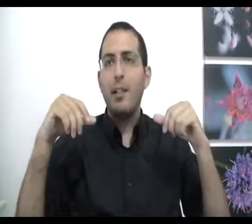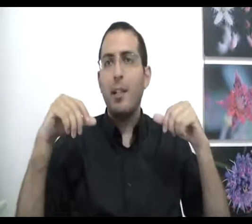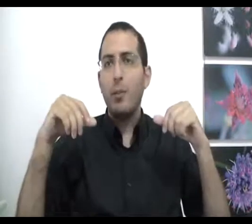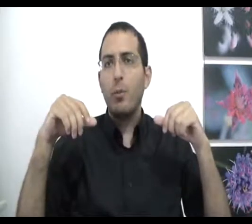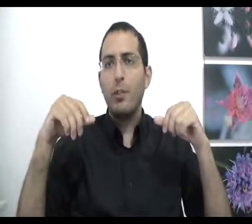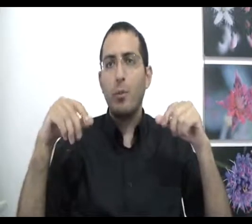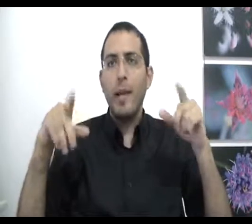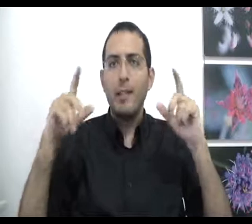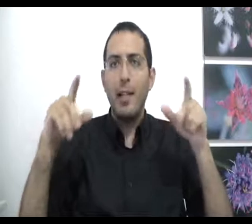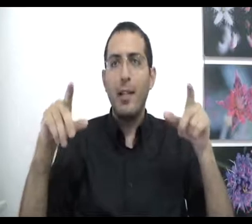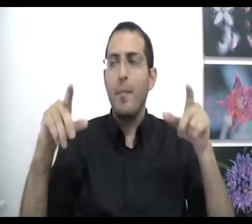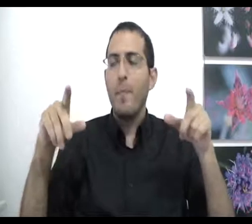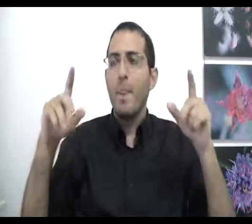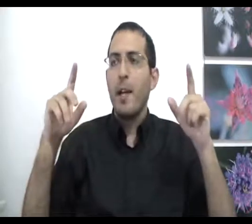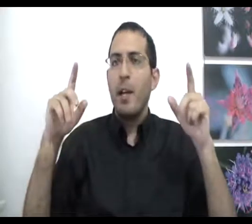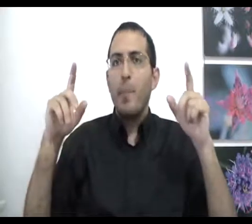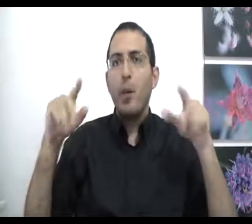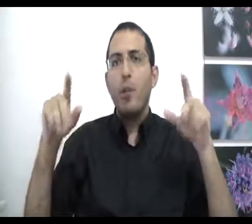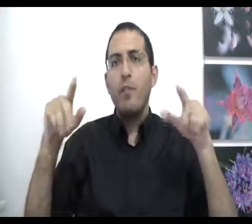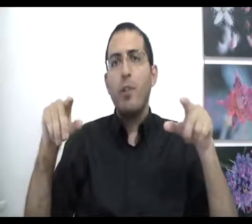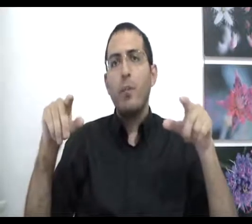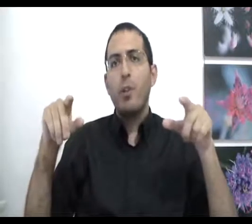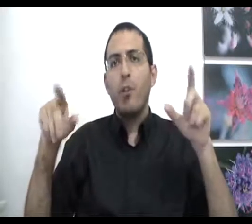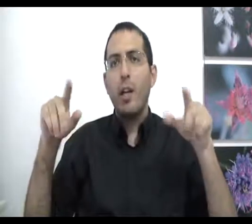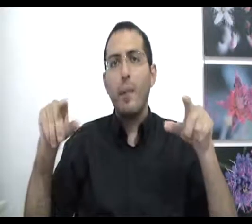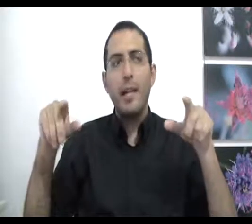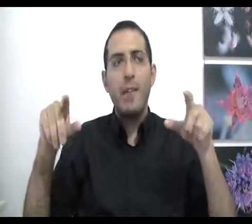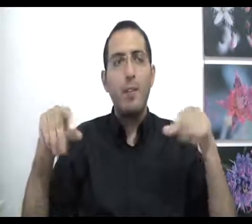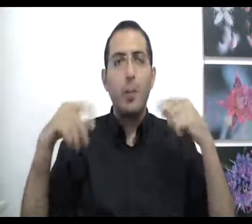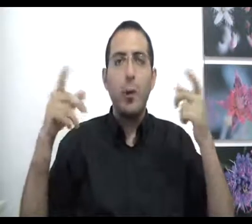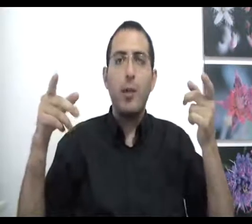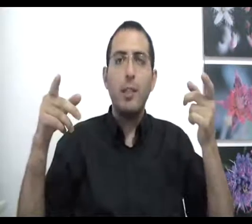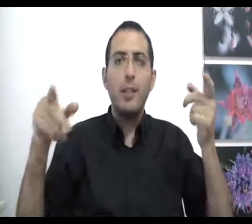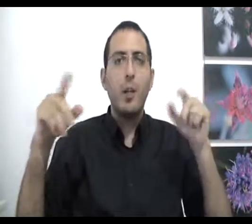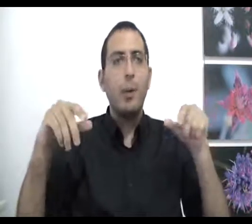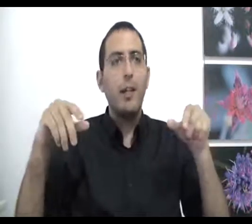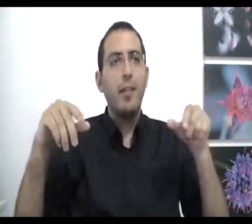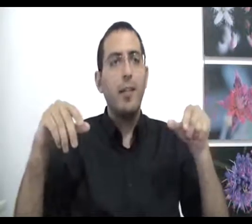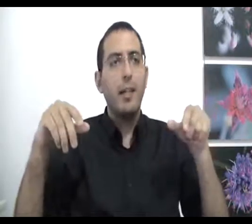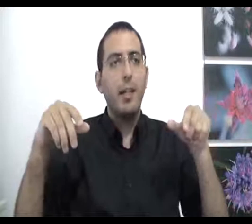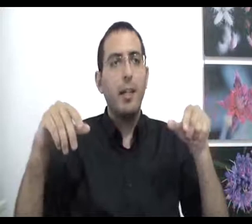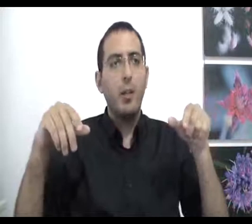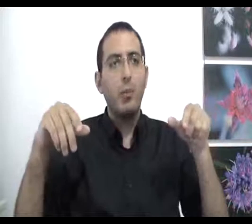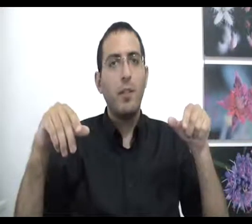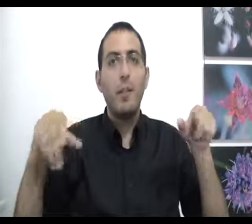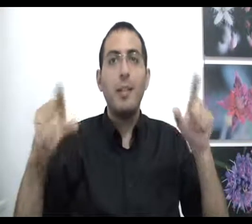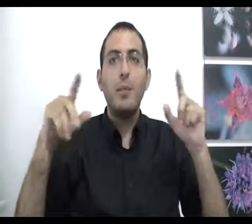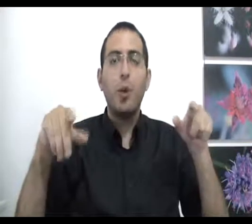לקנות אותה זאת אומרת תדע לך בכל יום ויום שיש לך מנייה ואתה לא מוכר אותה זה כאילו בחרת לקנות אותה ומתי תמכור